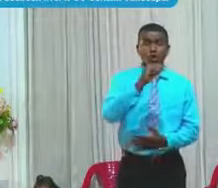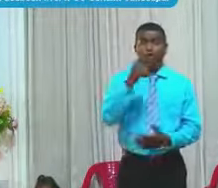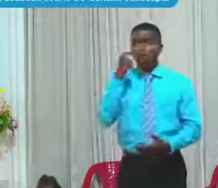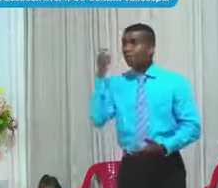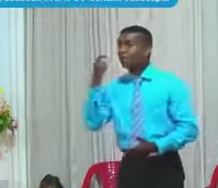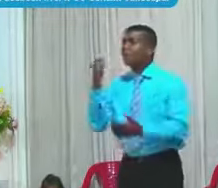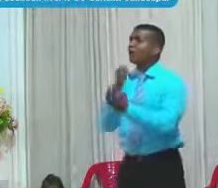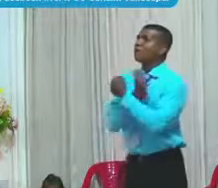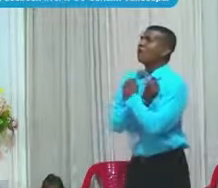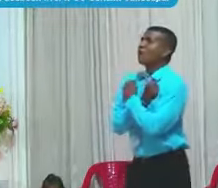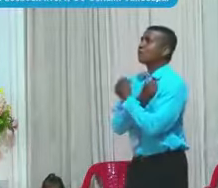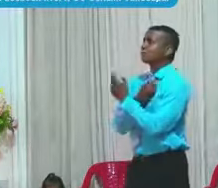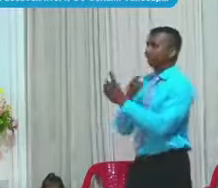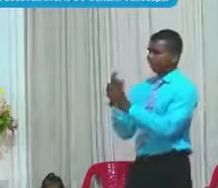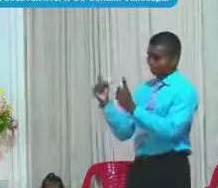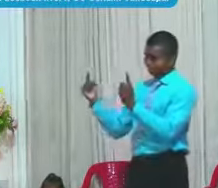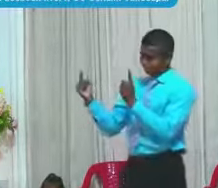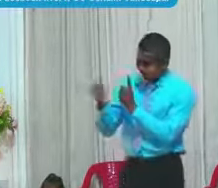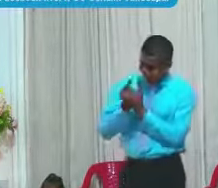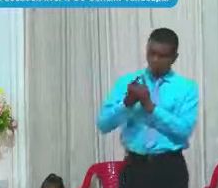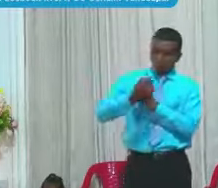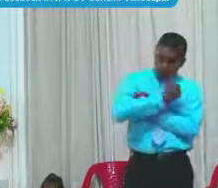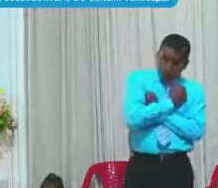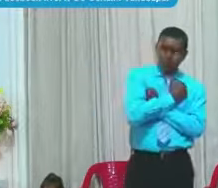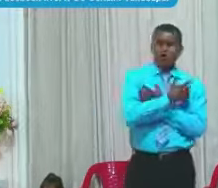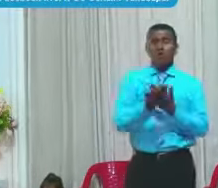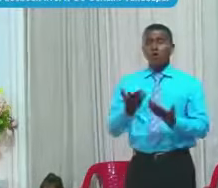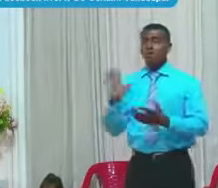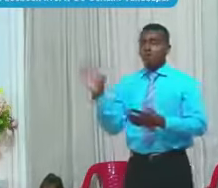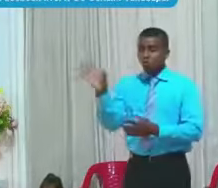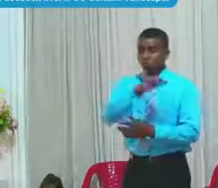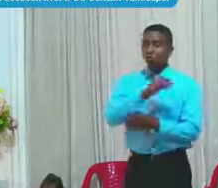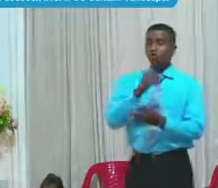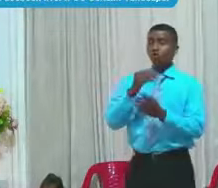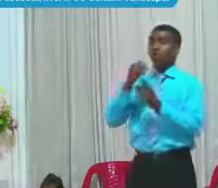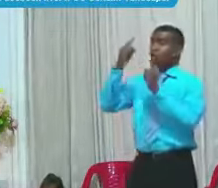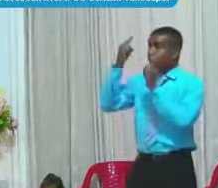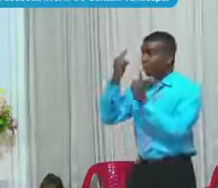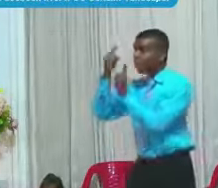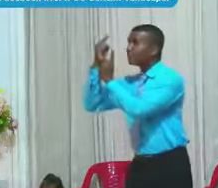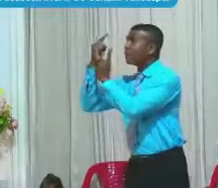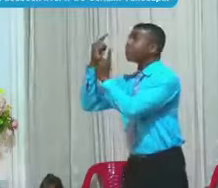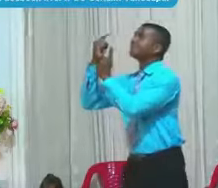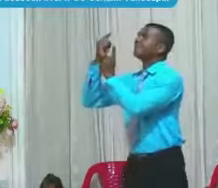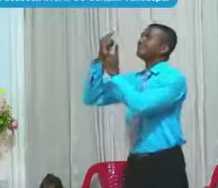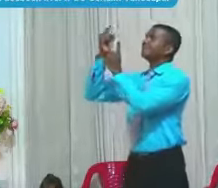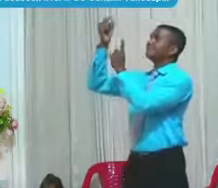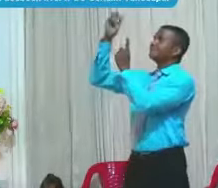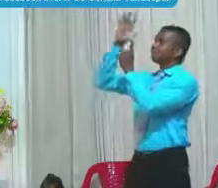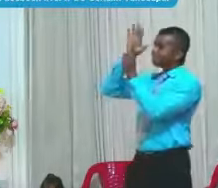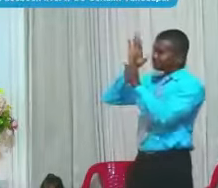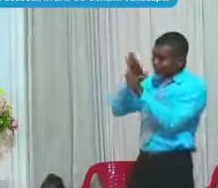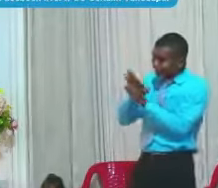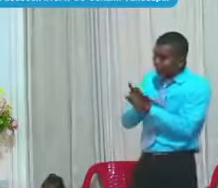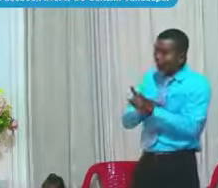Los que buscan Su beneficio Lo encuentran Los que se acercan A él Reciben Sus caricias